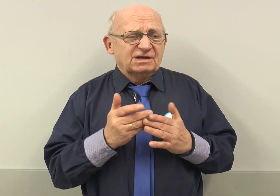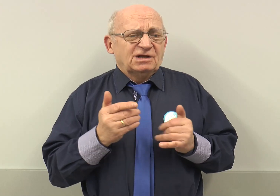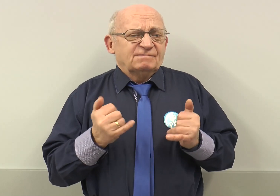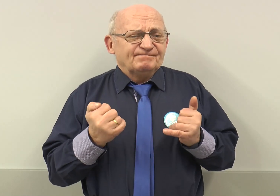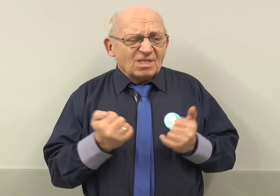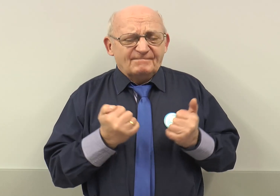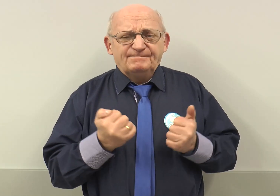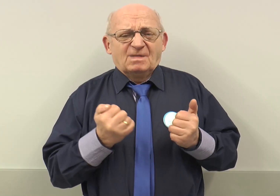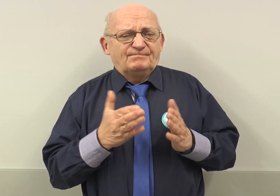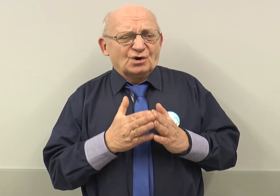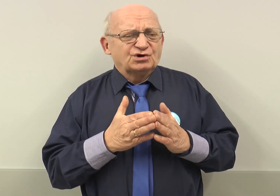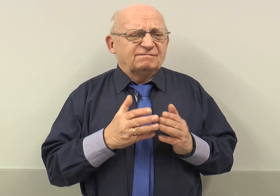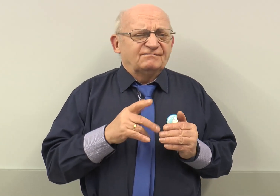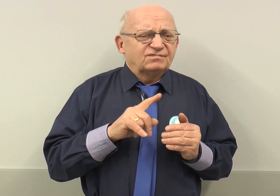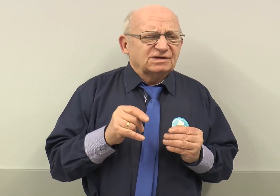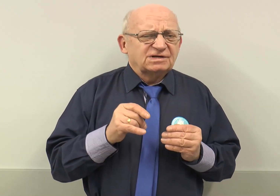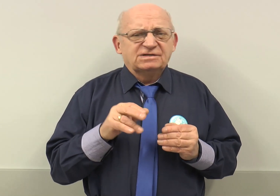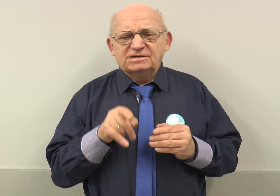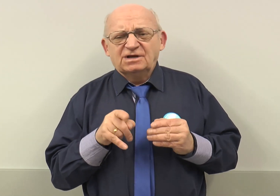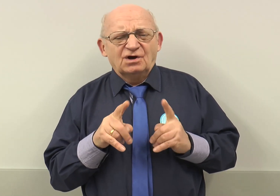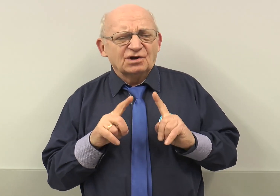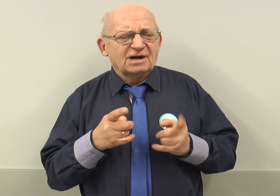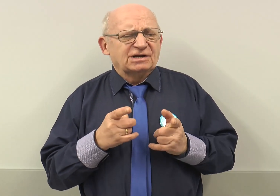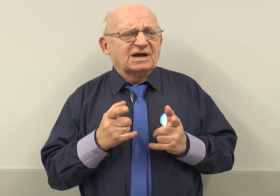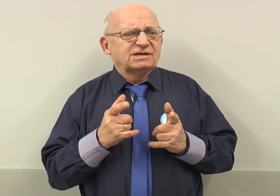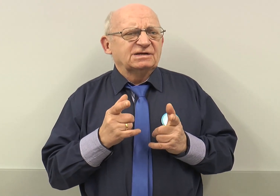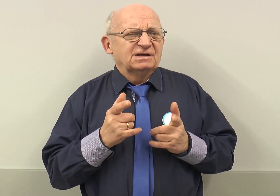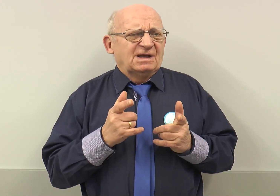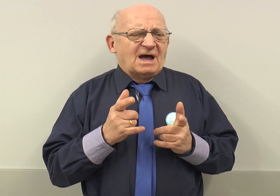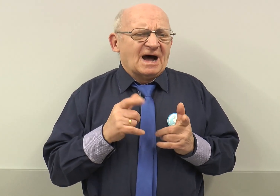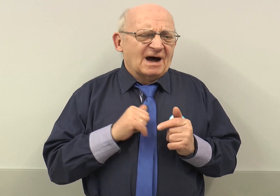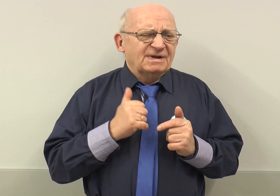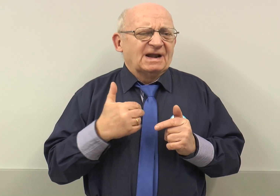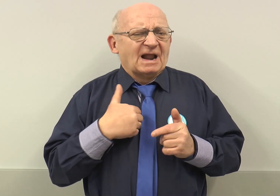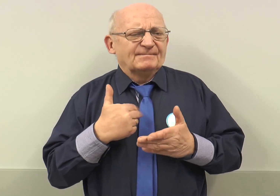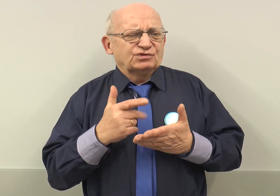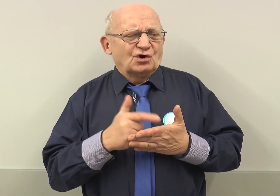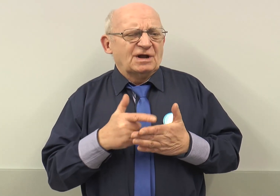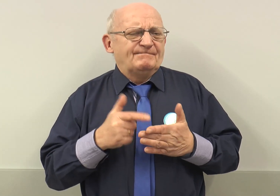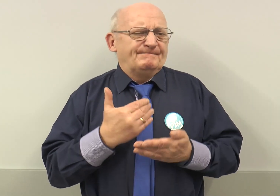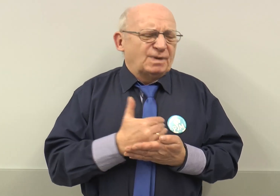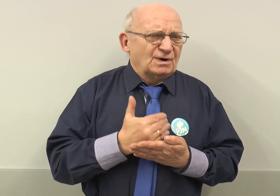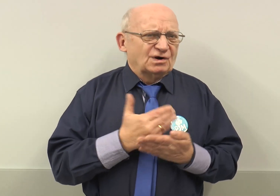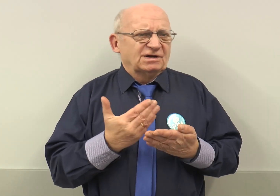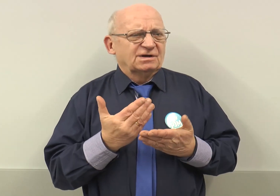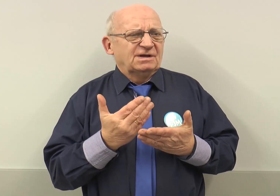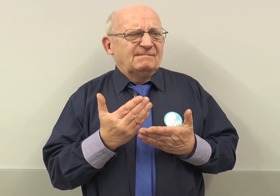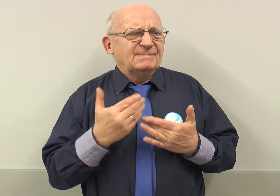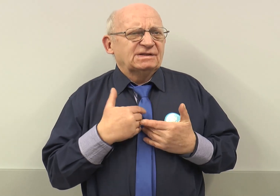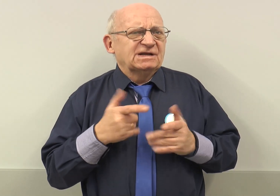prosić wszystkich z tych organizacji, aby nam trochę pomogli. My te